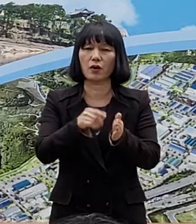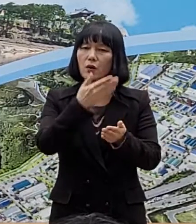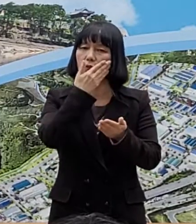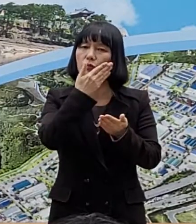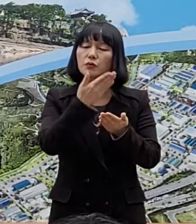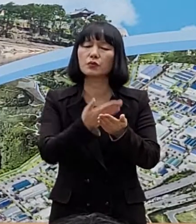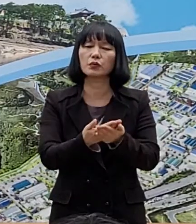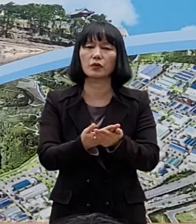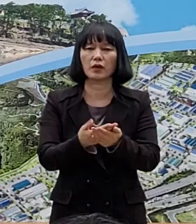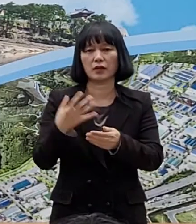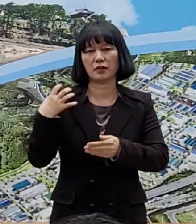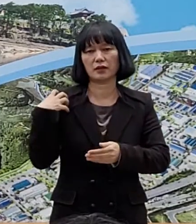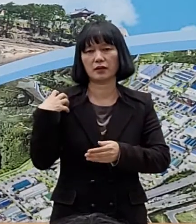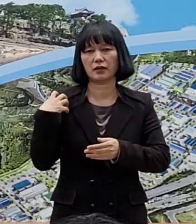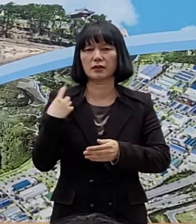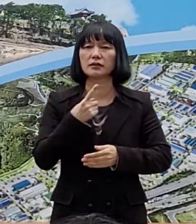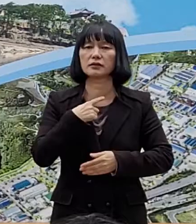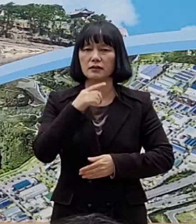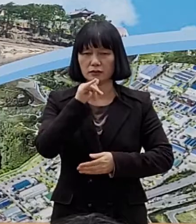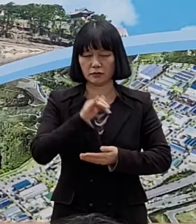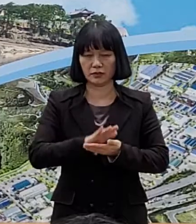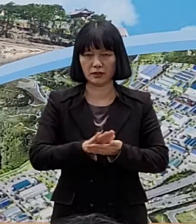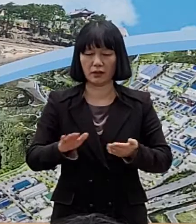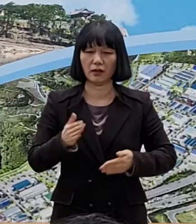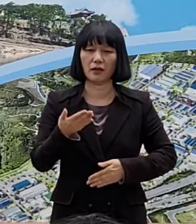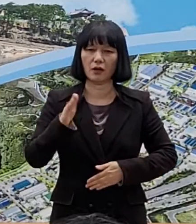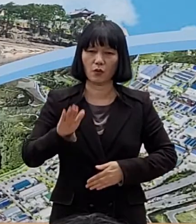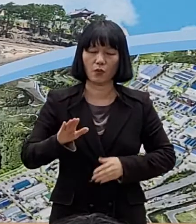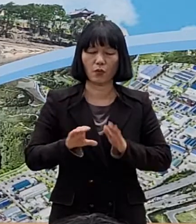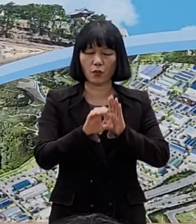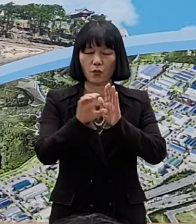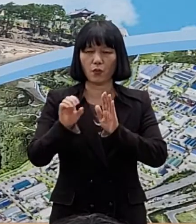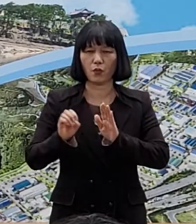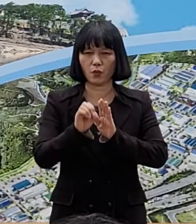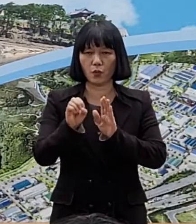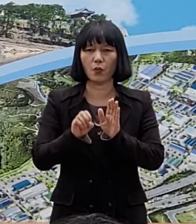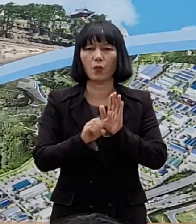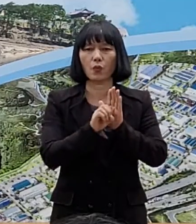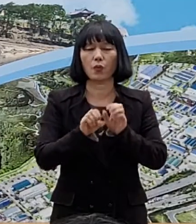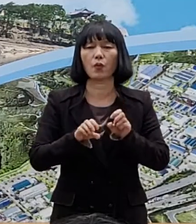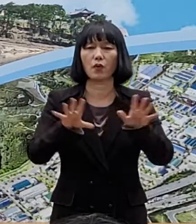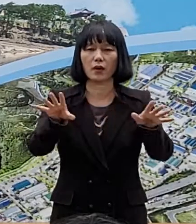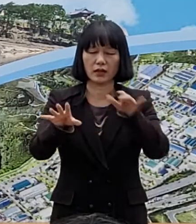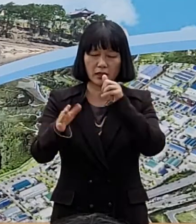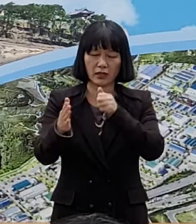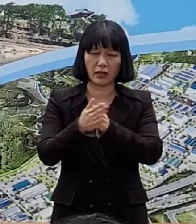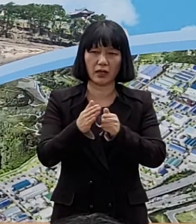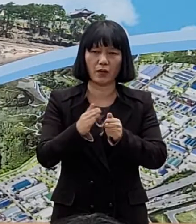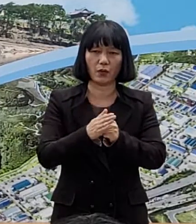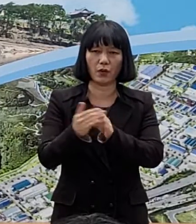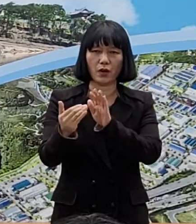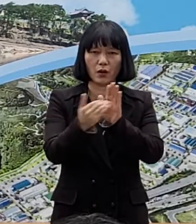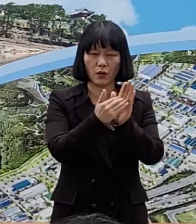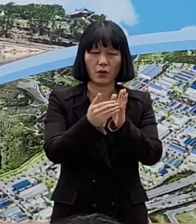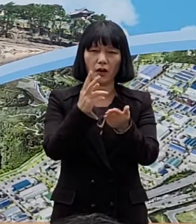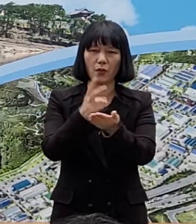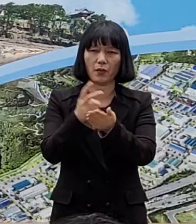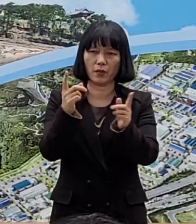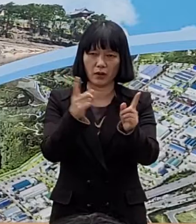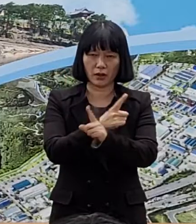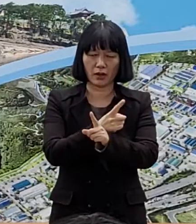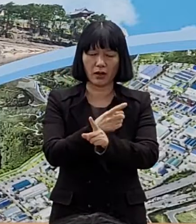역할을 하였습니다. 그러나 오미크론 확산으로 인한 방역체계 개편에 따라